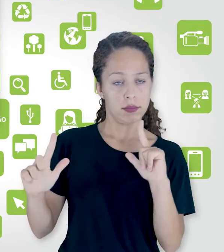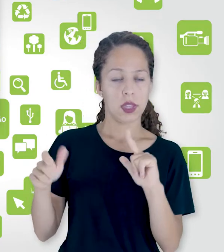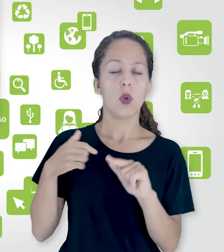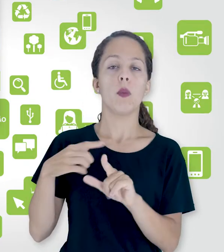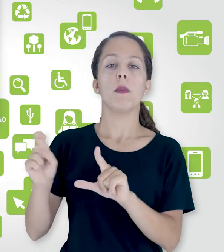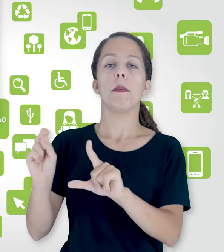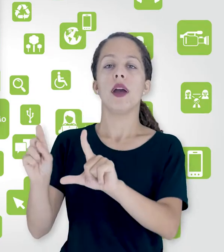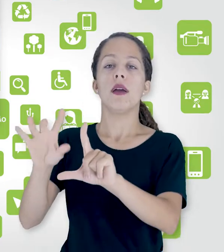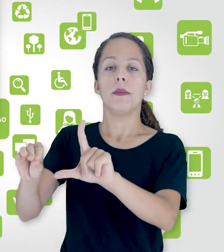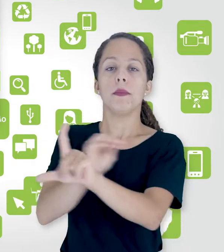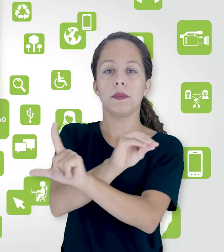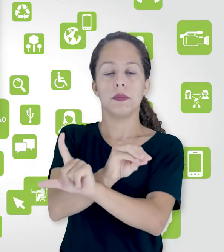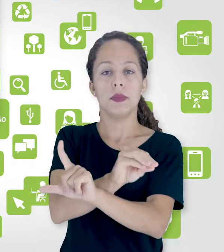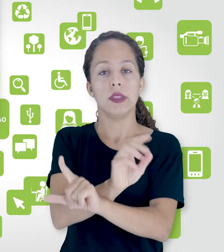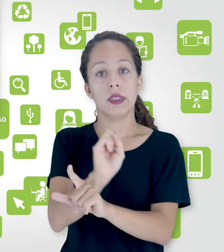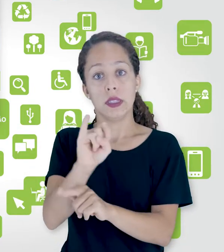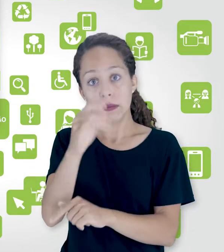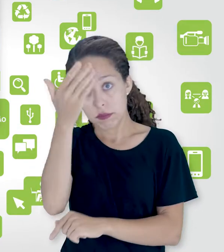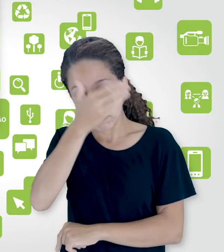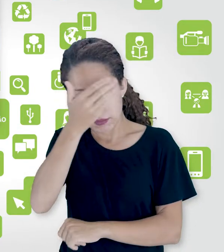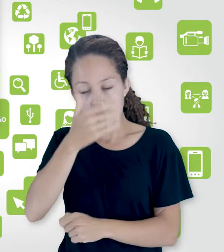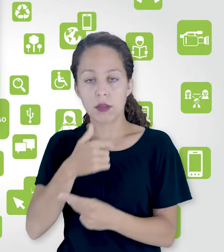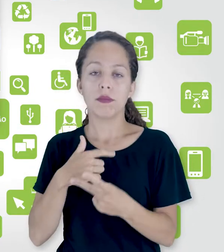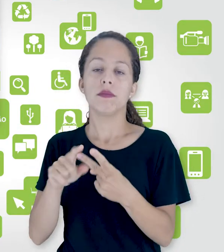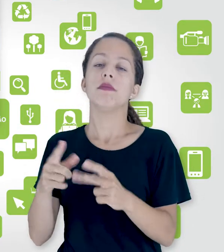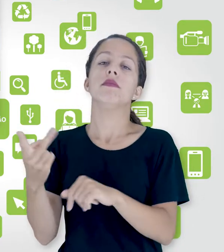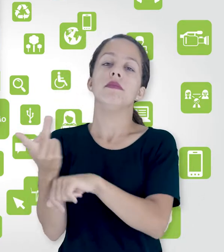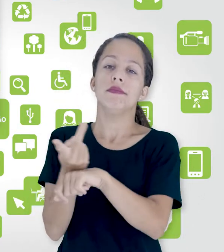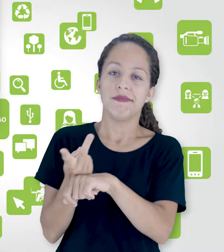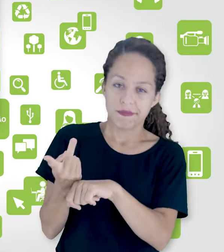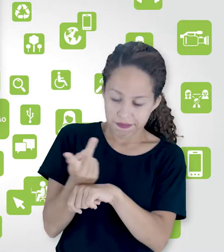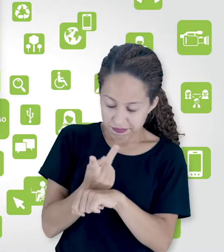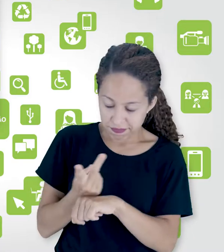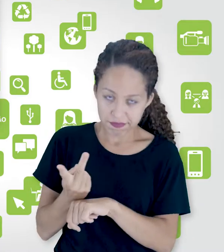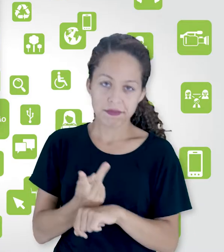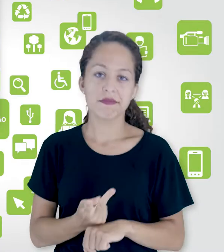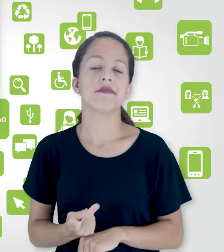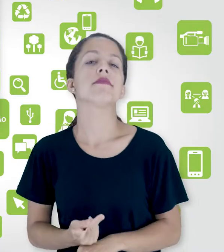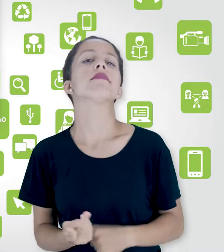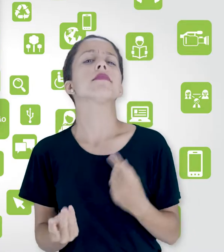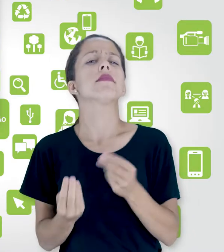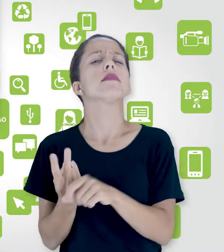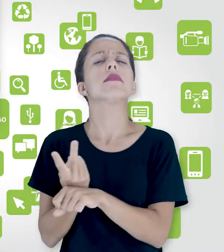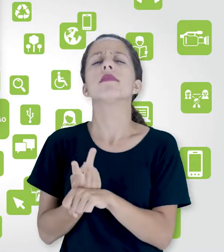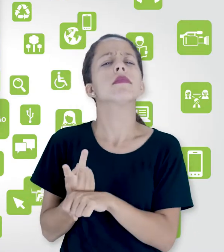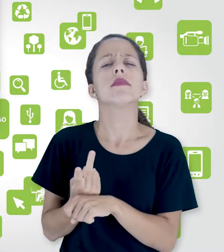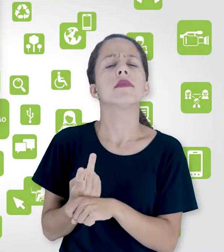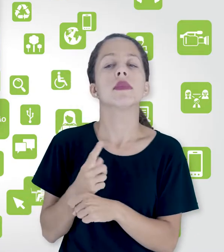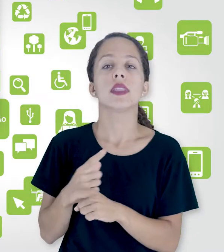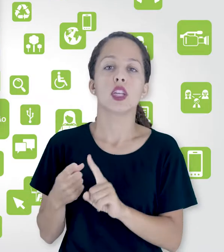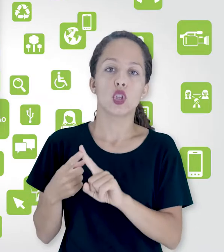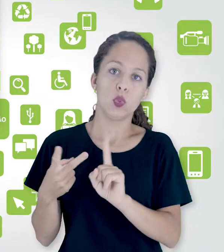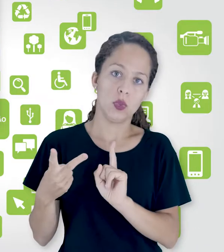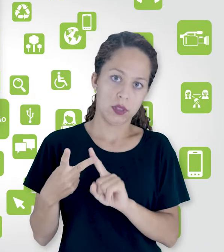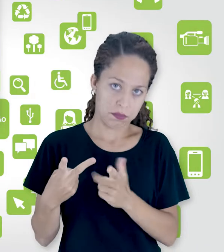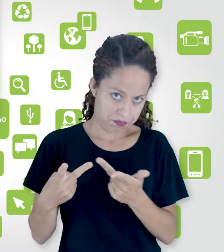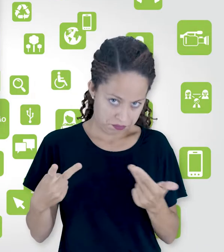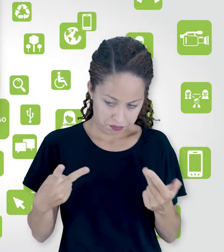aparece, então eu vou ter que buscar ele aqui, certo? Para buscar, tem duas formas. Eu posso